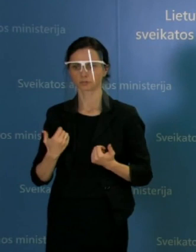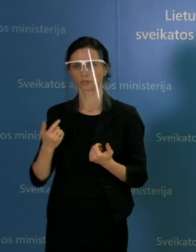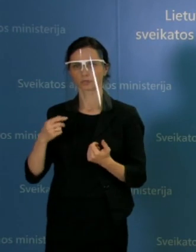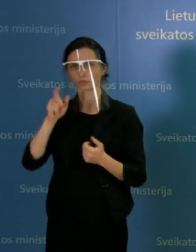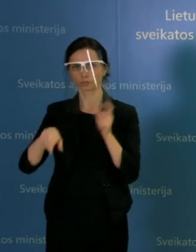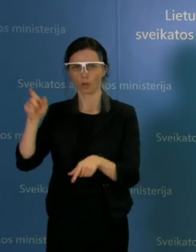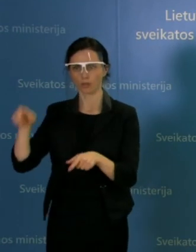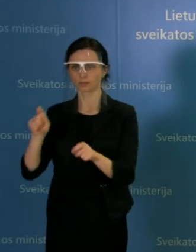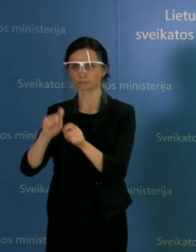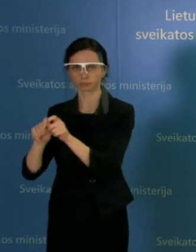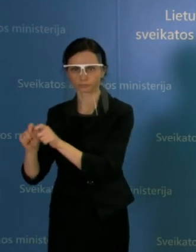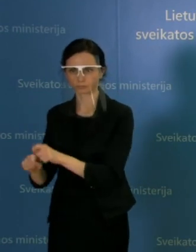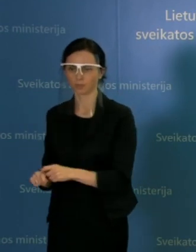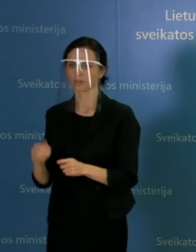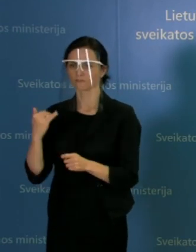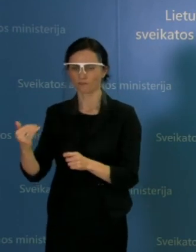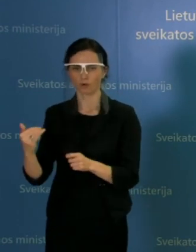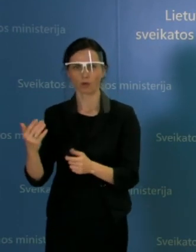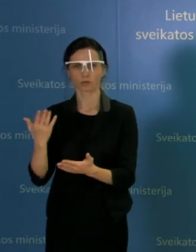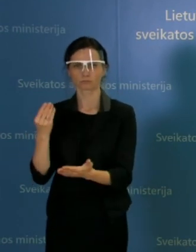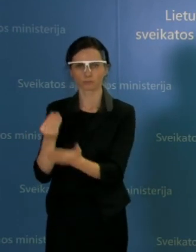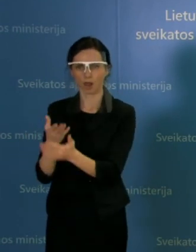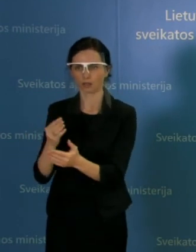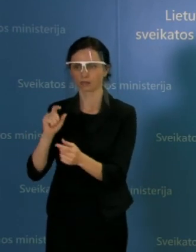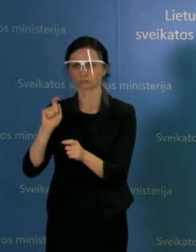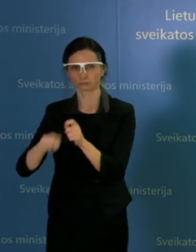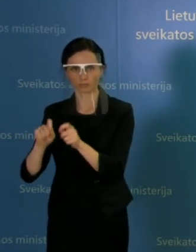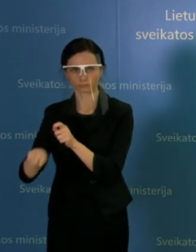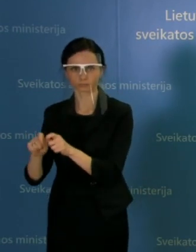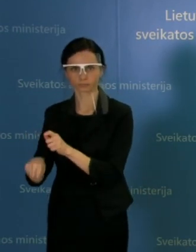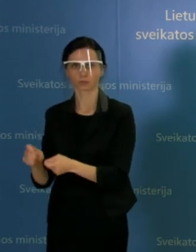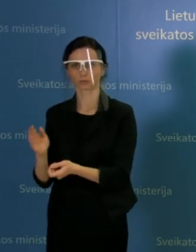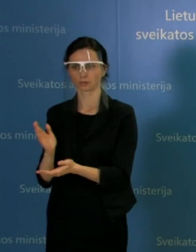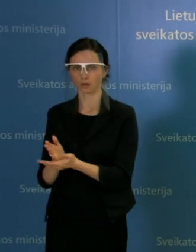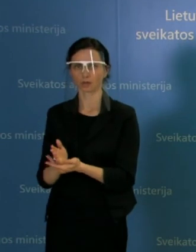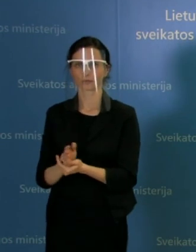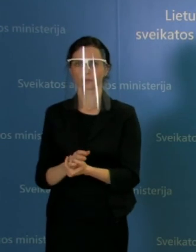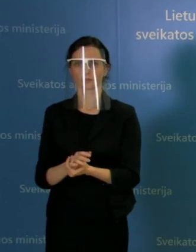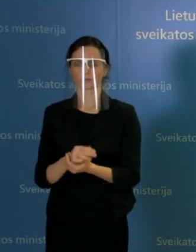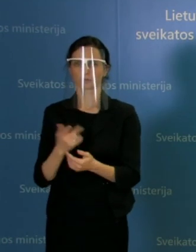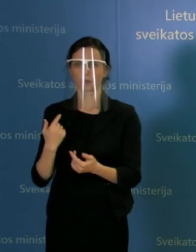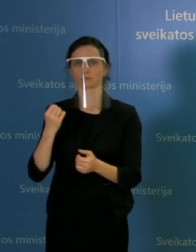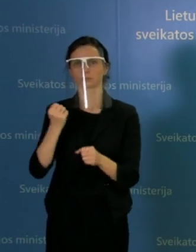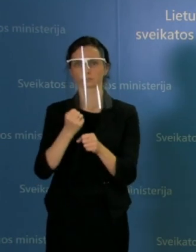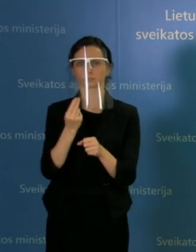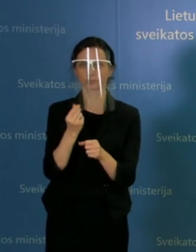yra ir brangiai kainuojantis mechanizmas, ir tikrai didelių ir žmogiškų, ir kitų išteklių